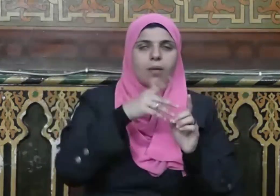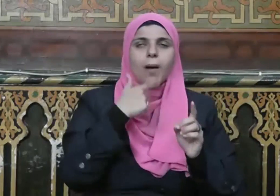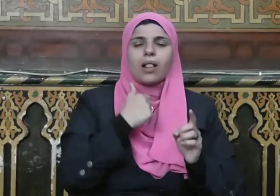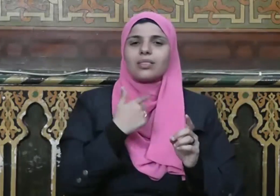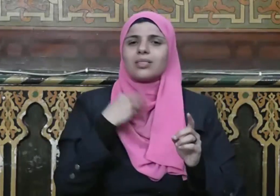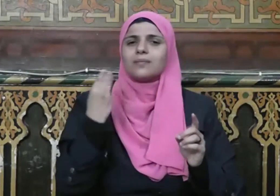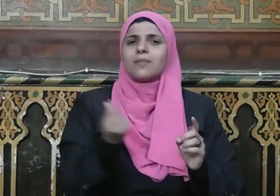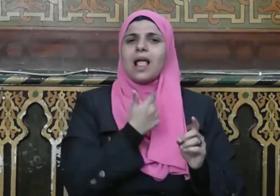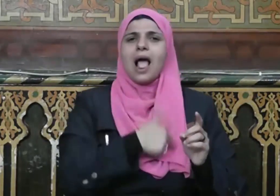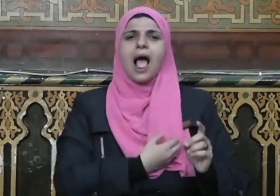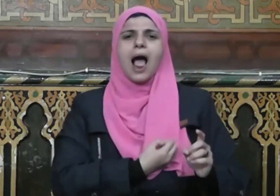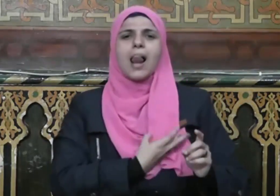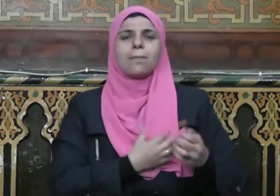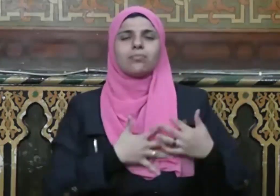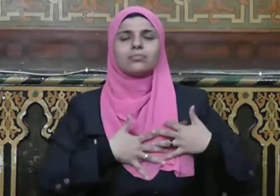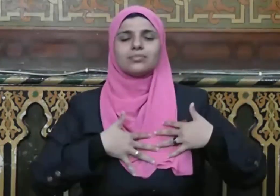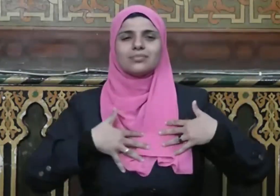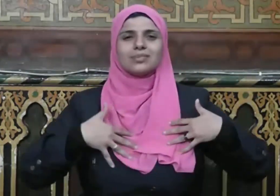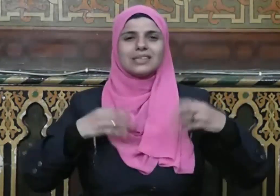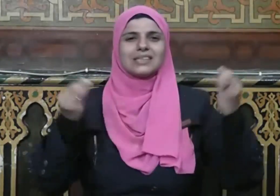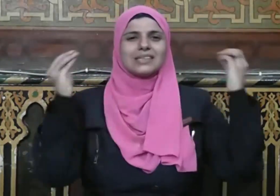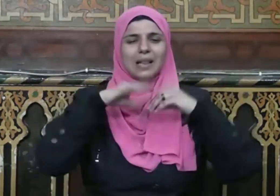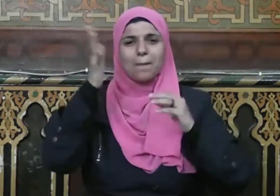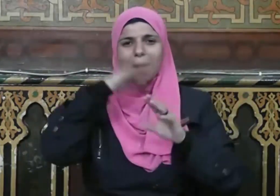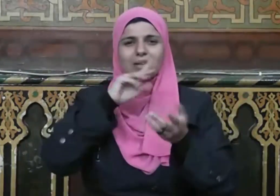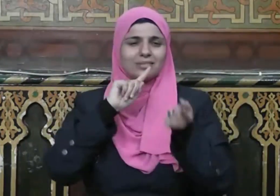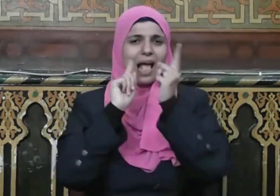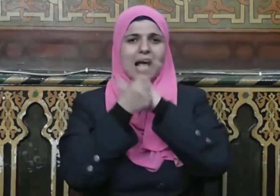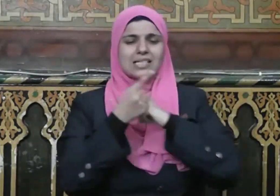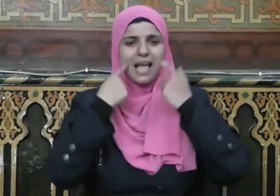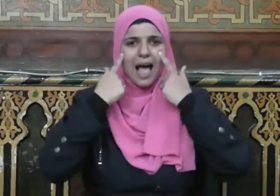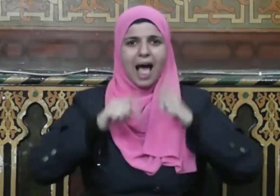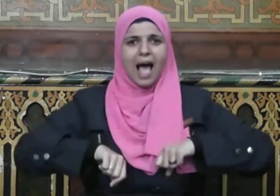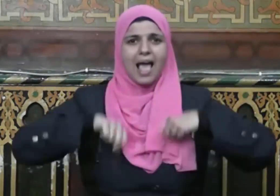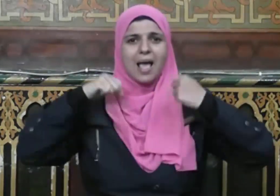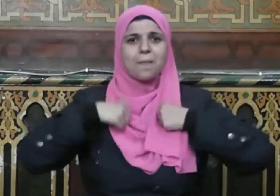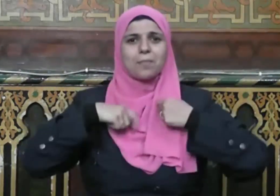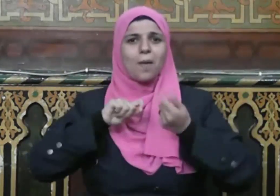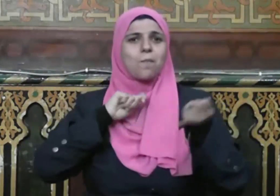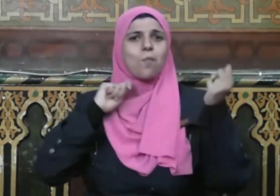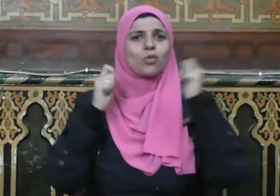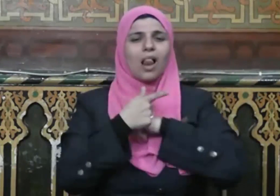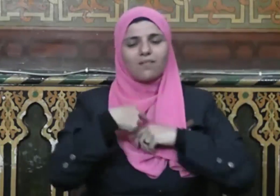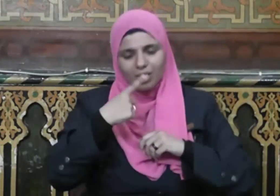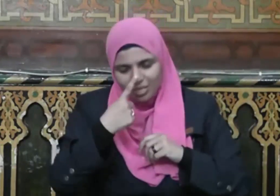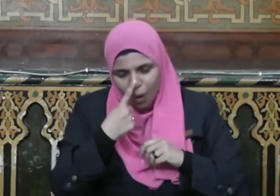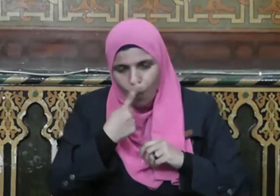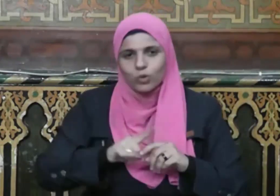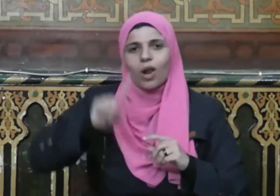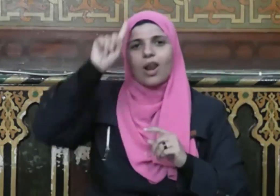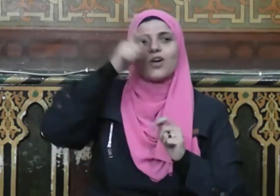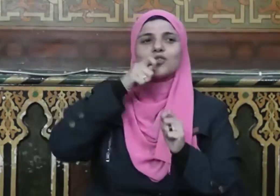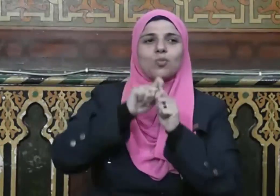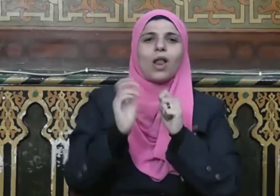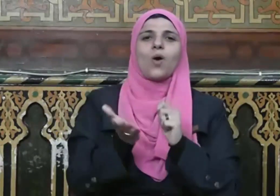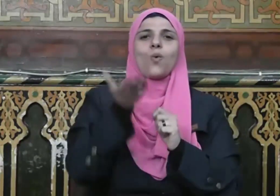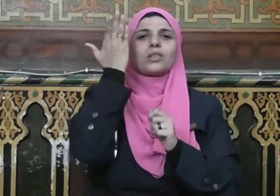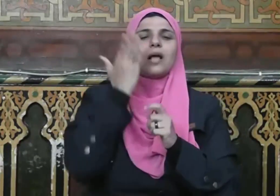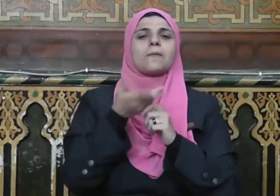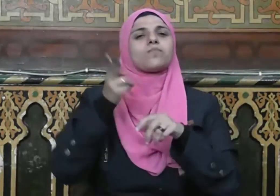قلبه وانعكس أثرها في حياته تواضعا لله عز وجل وتذللا